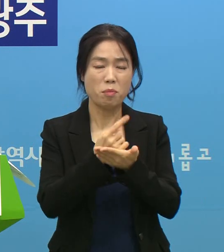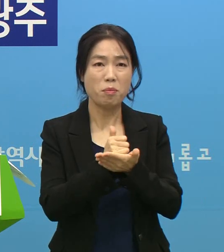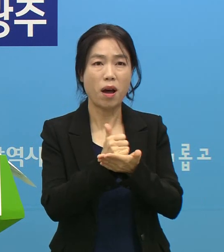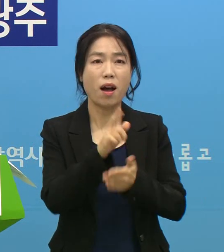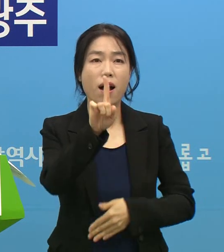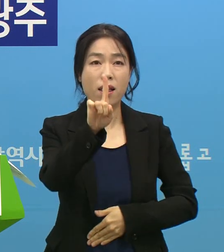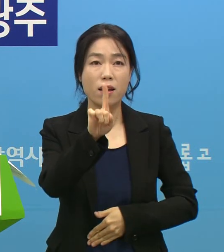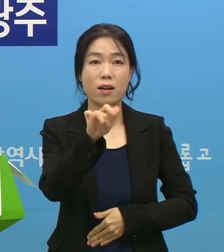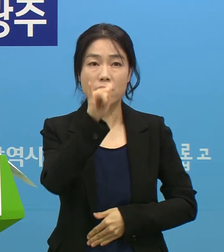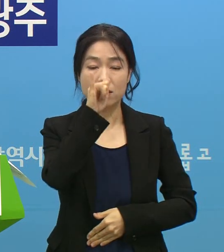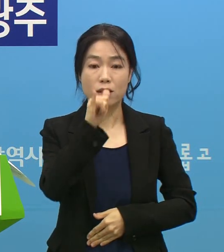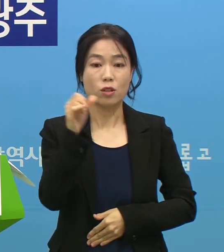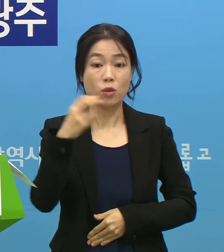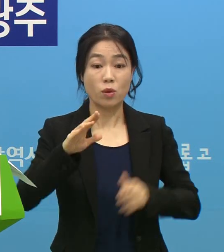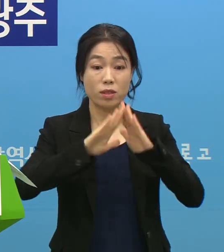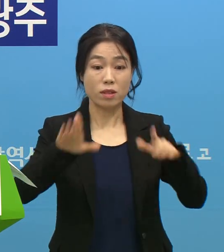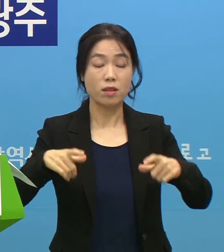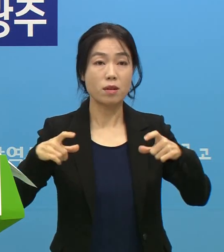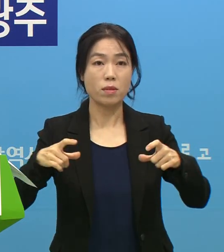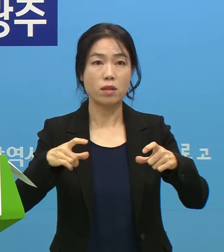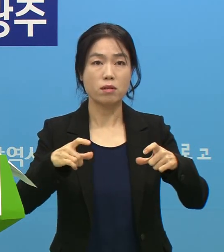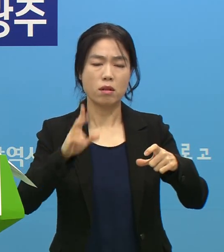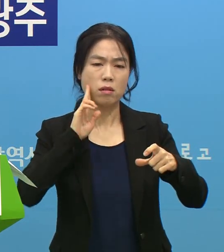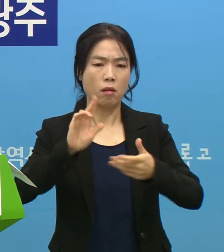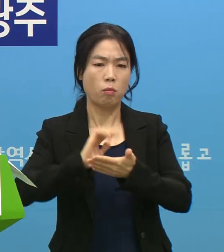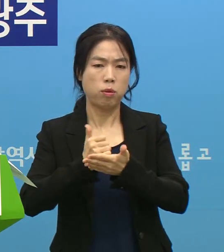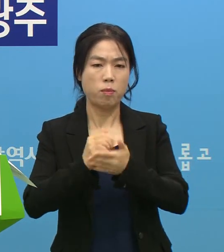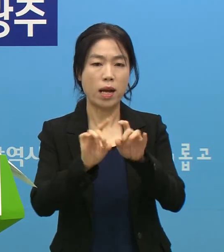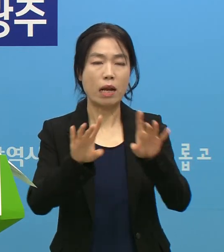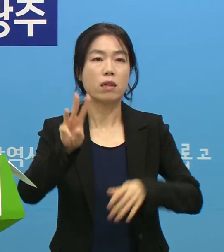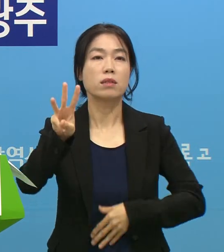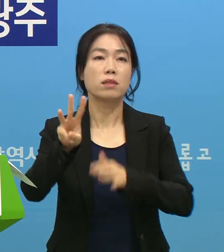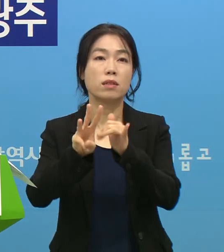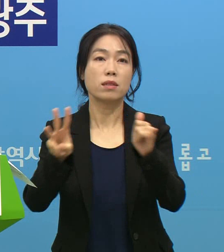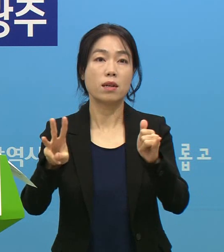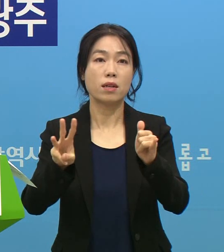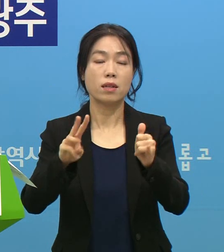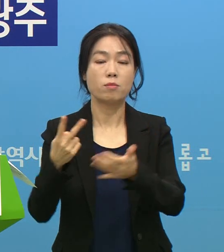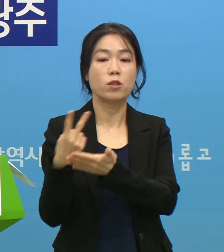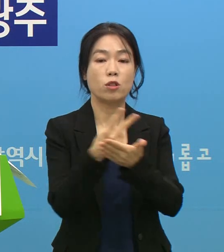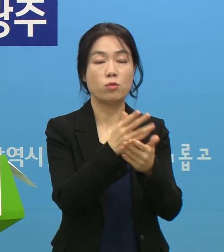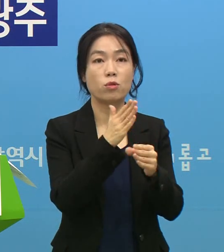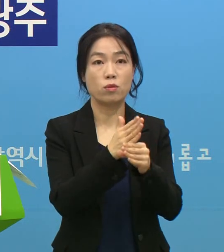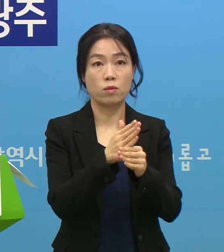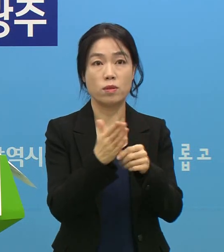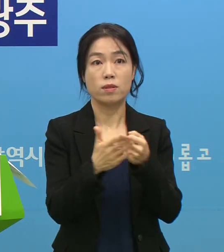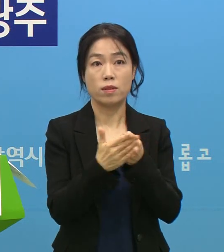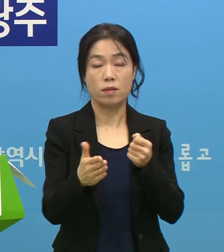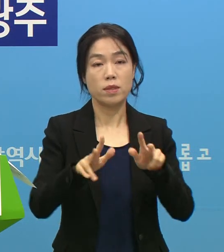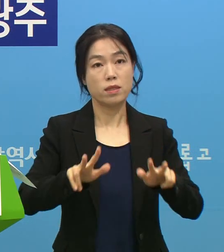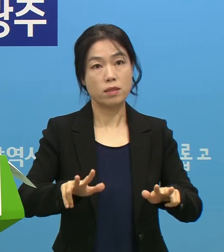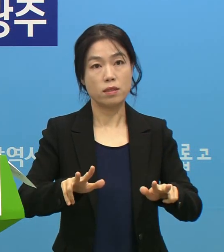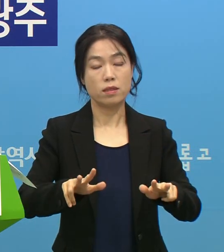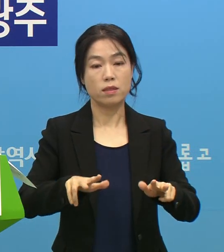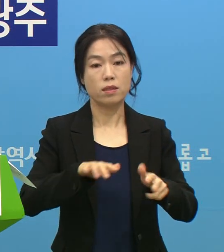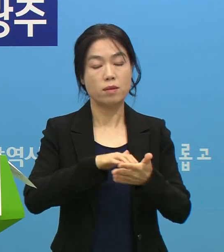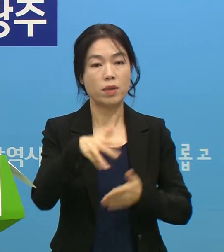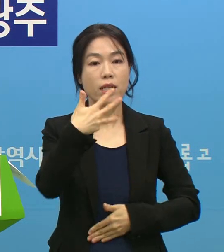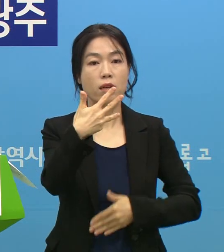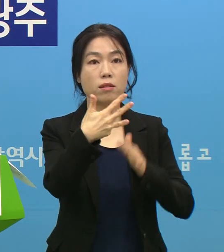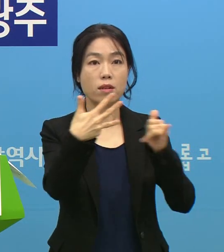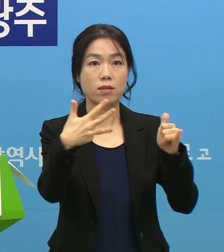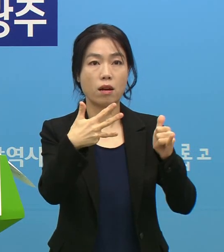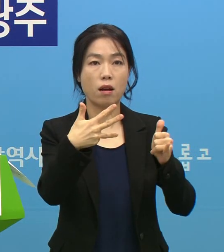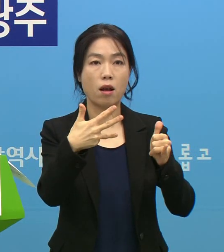있는데요. 또 전남에서 중증환자들 각각 3명이 입원되어 있기 때문에 지금 8명이